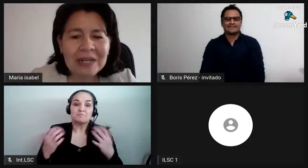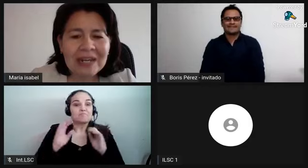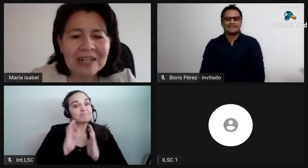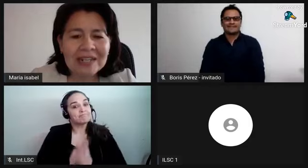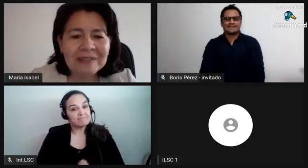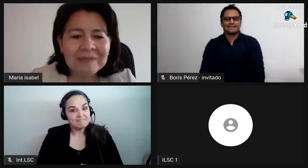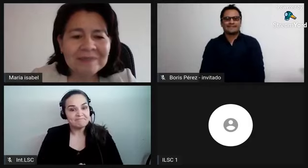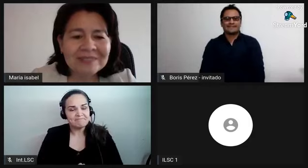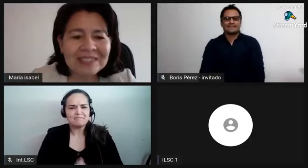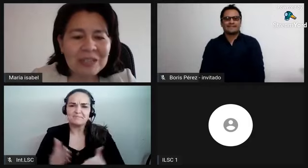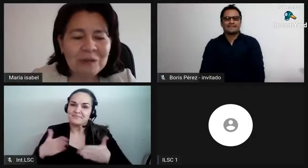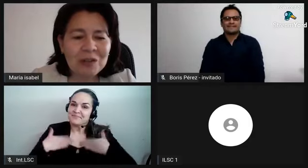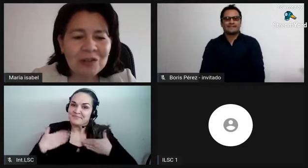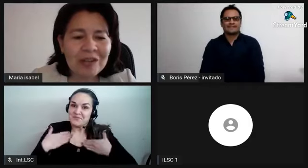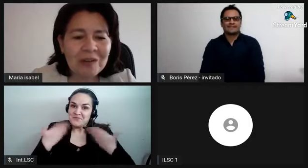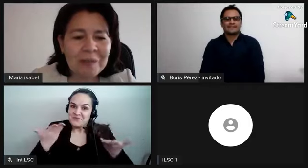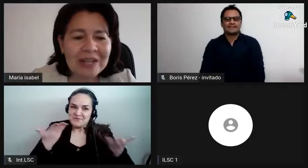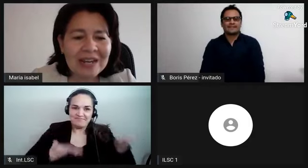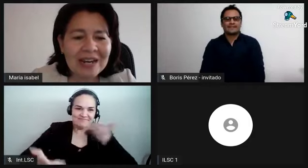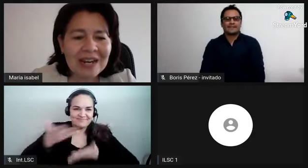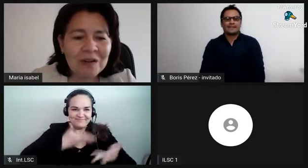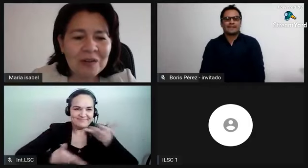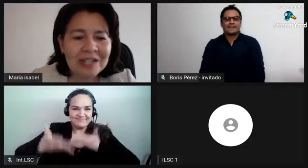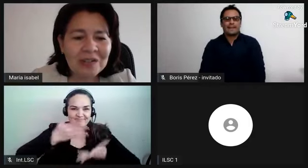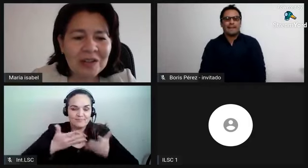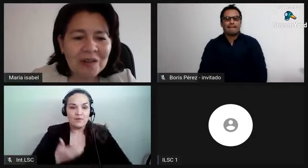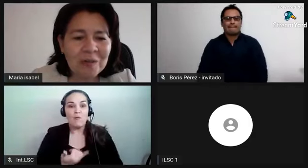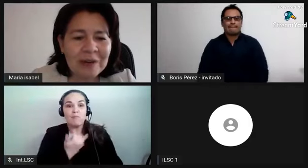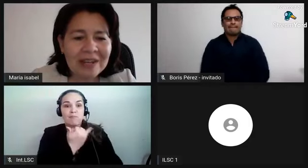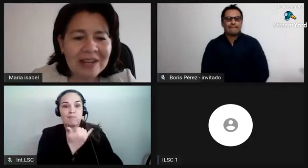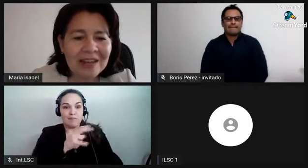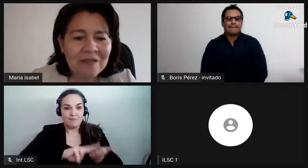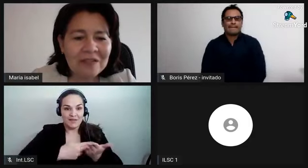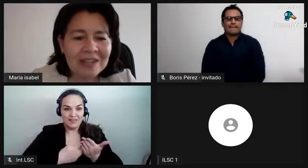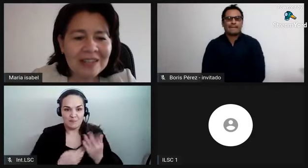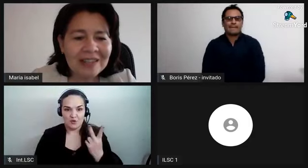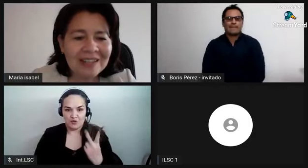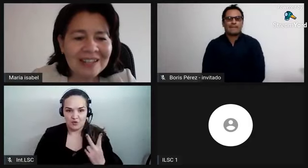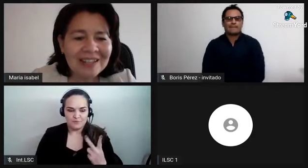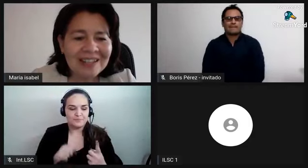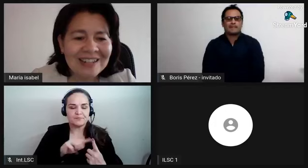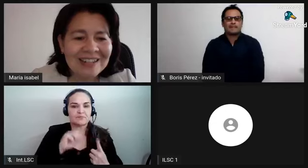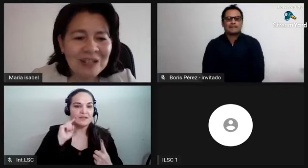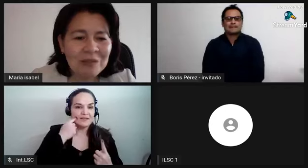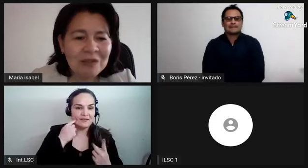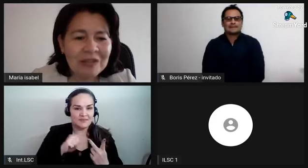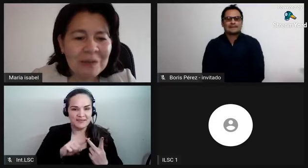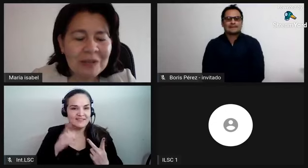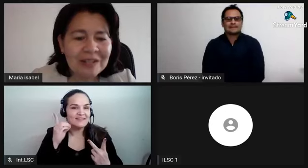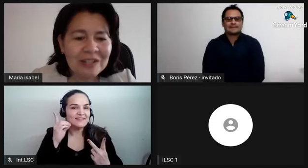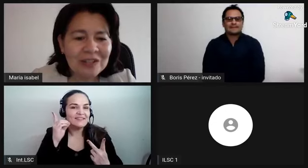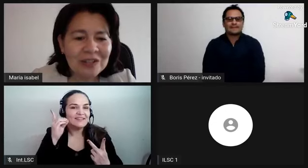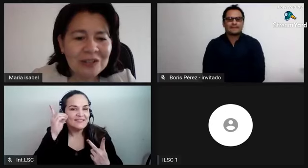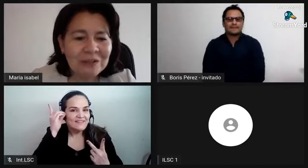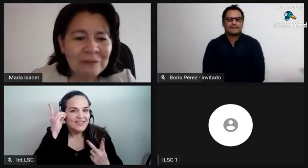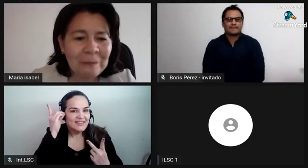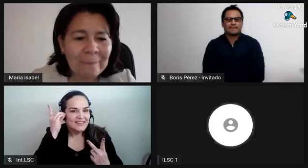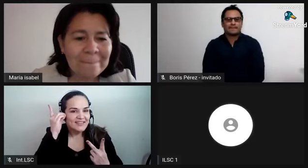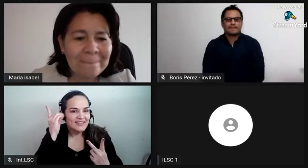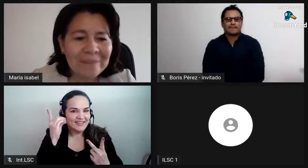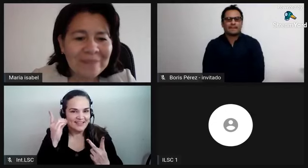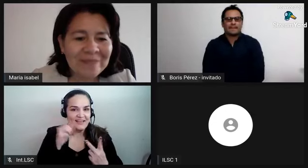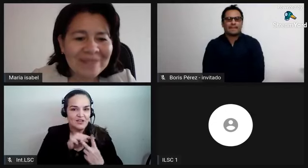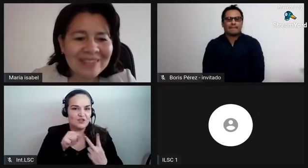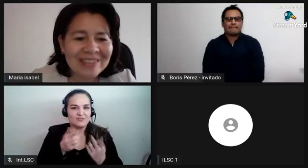me alegra y bueno nos acompaña la hora y nos acompaña david en el servicio interpretación